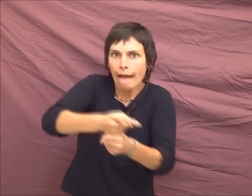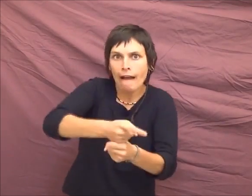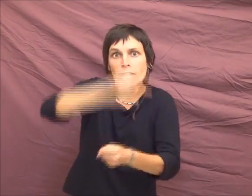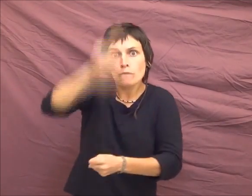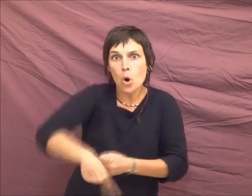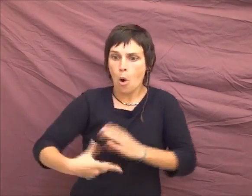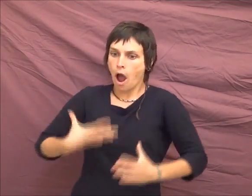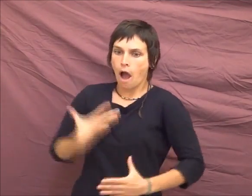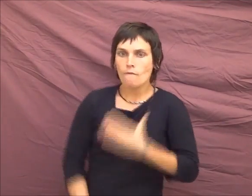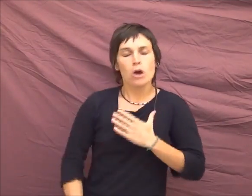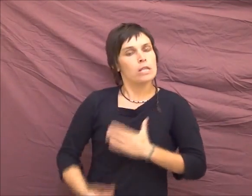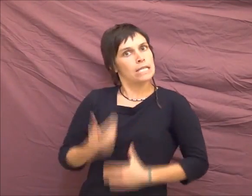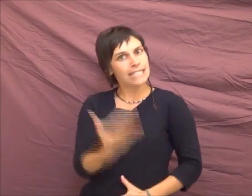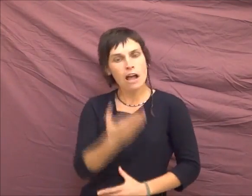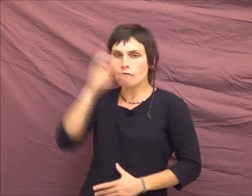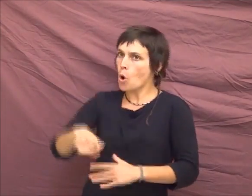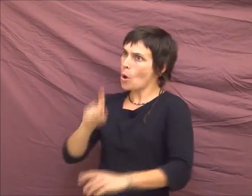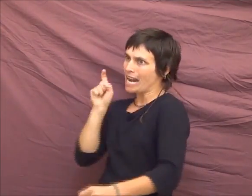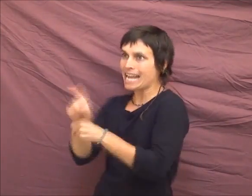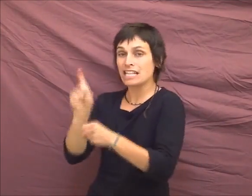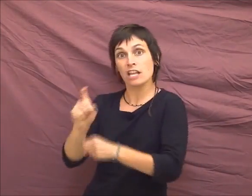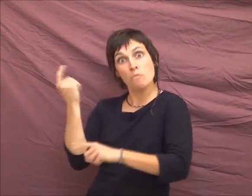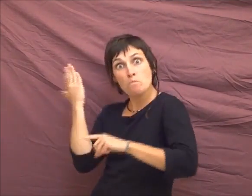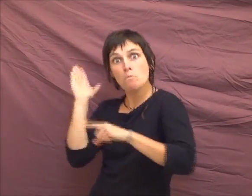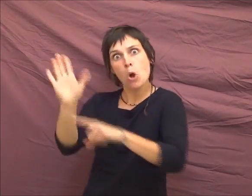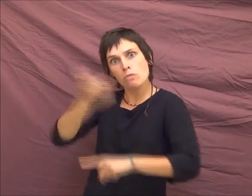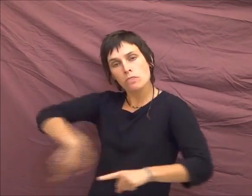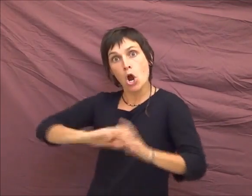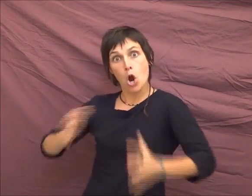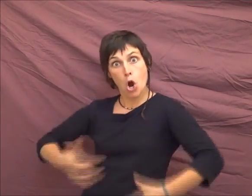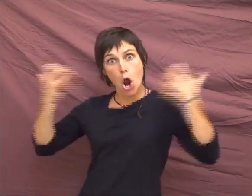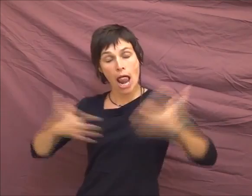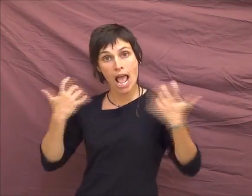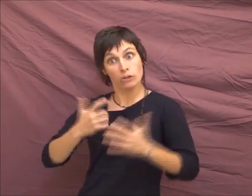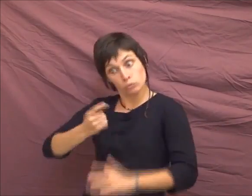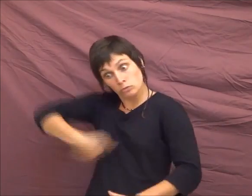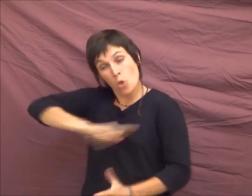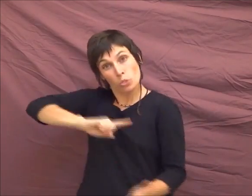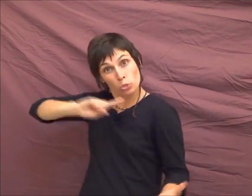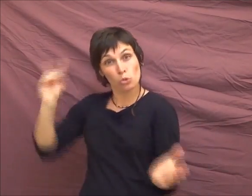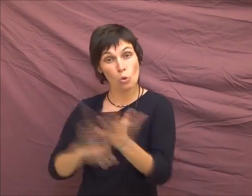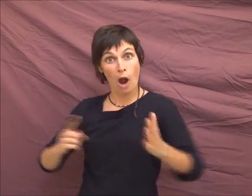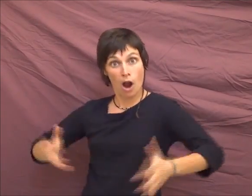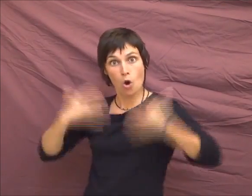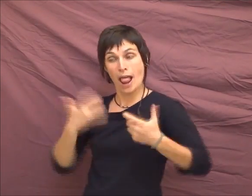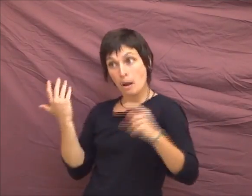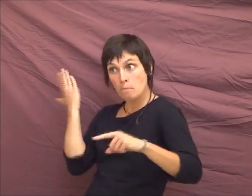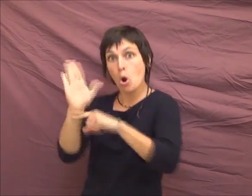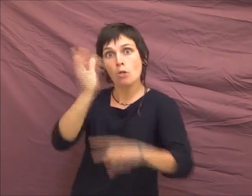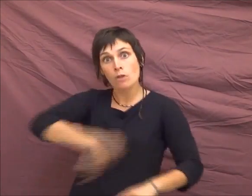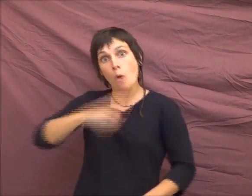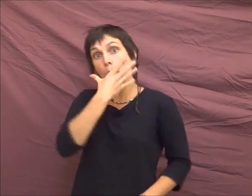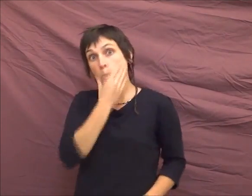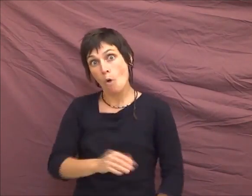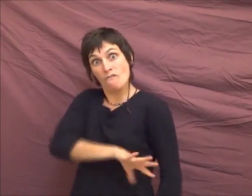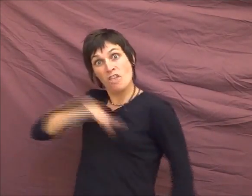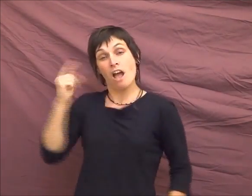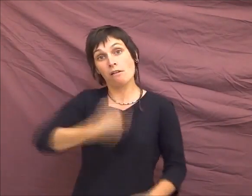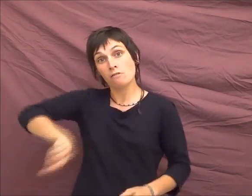ça qu'il faut dénoncer. Il faut y aller en colère. Notre colère, elle est légitime, et nous sommes beaux, et nous sommes fiers, et nous sommes bien meilleurs que toutes ces merdes.